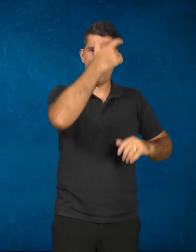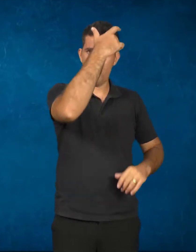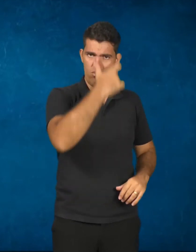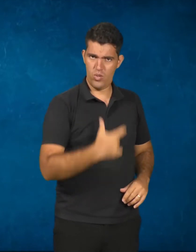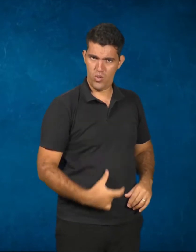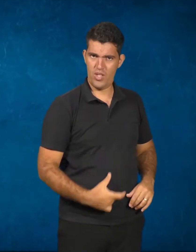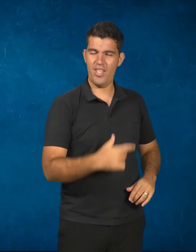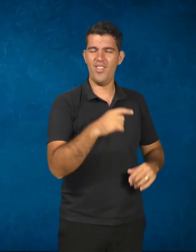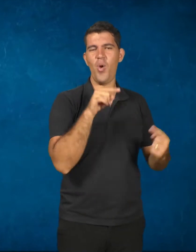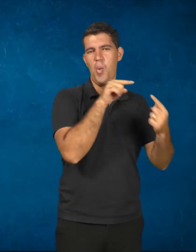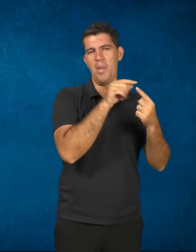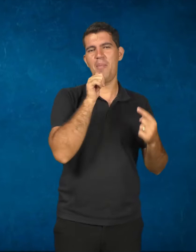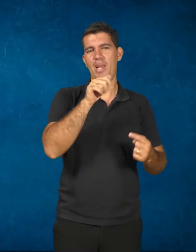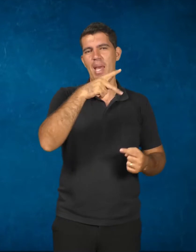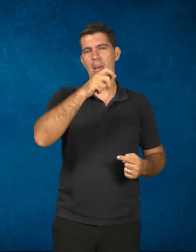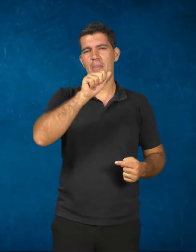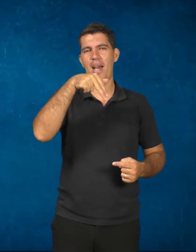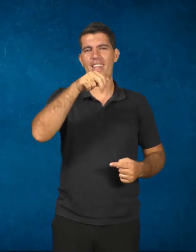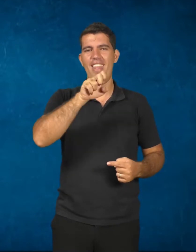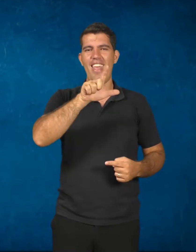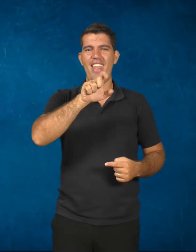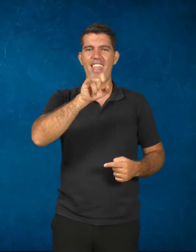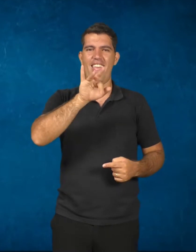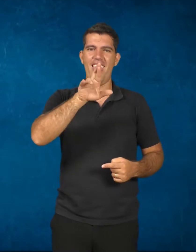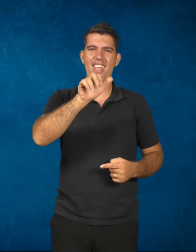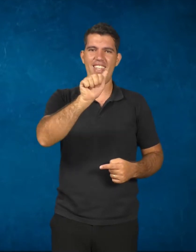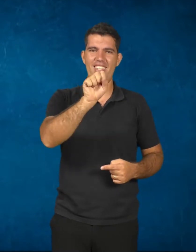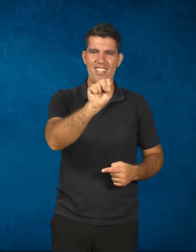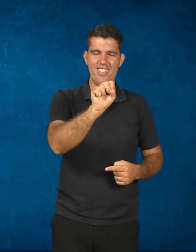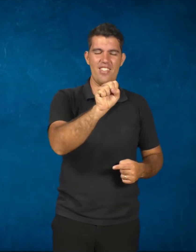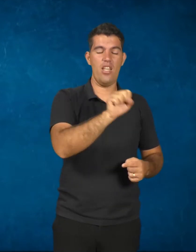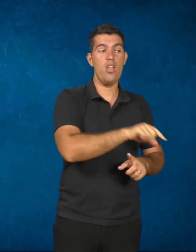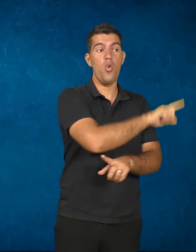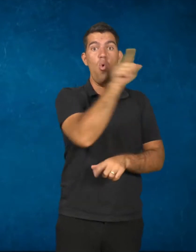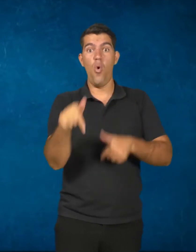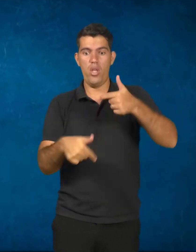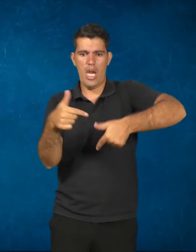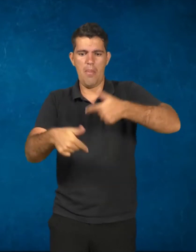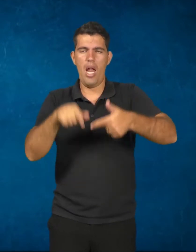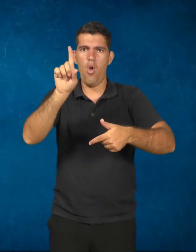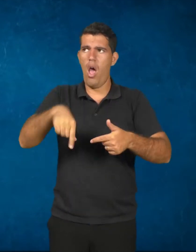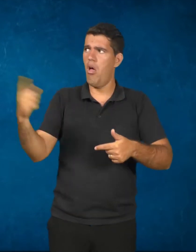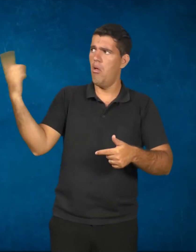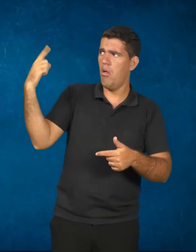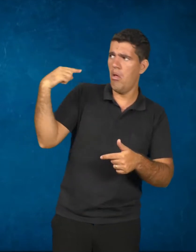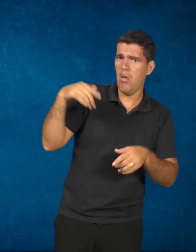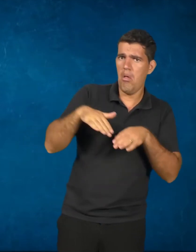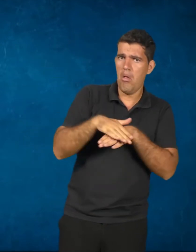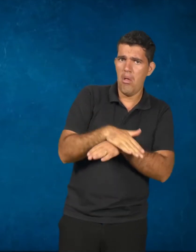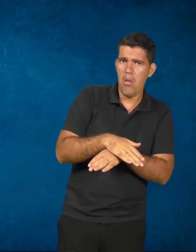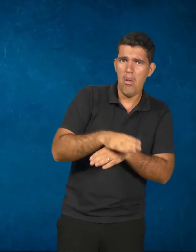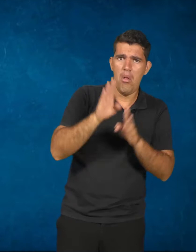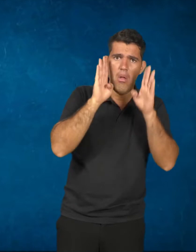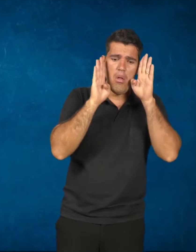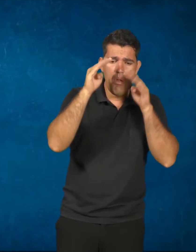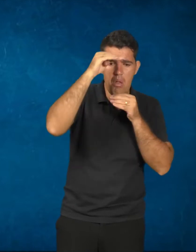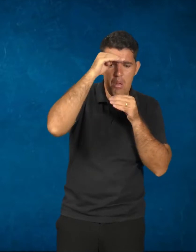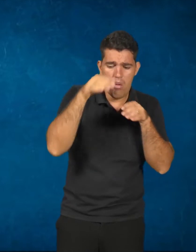das paneleiras, e o outro trabalho contribui para a dominação, domesticação e alienação. Daí